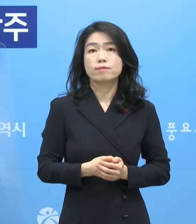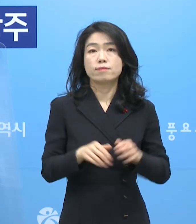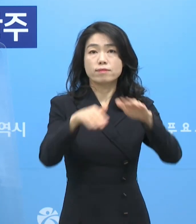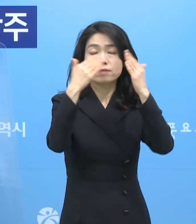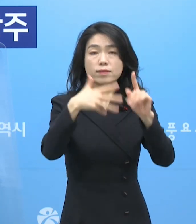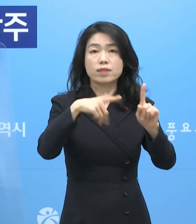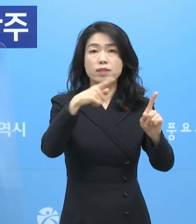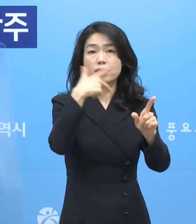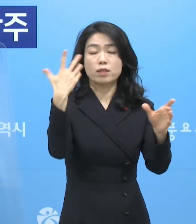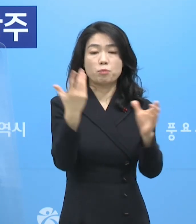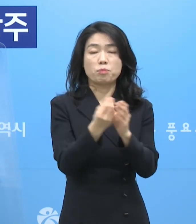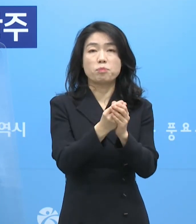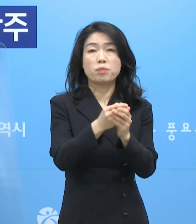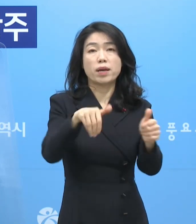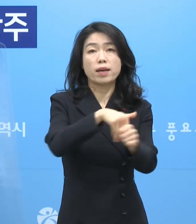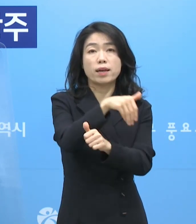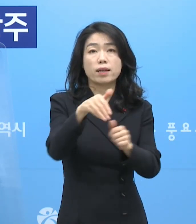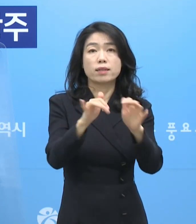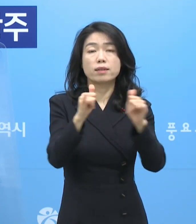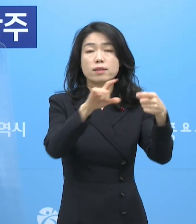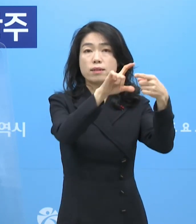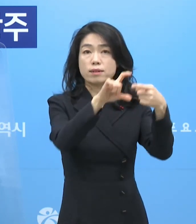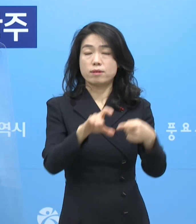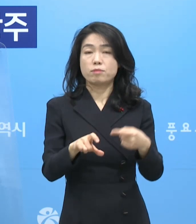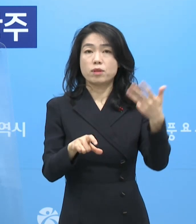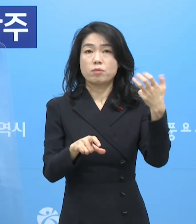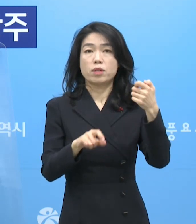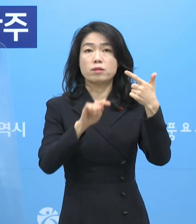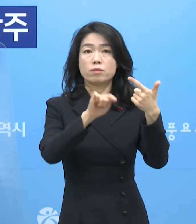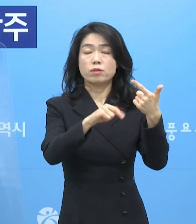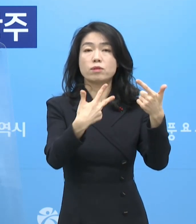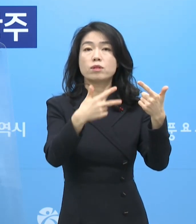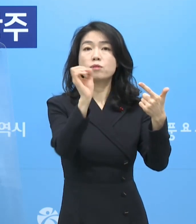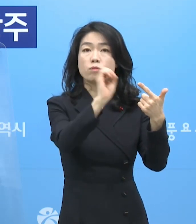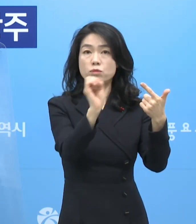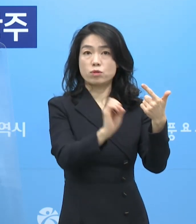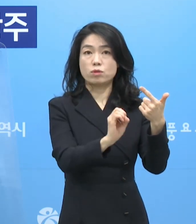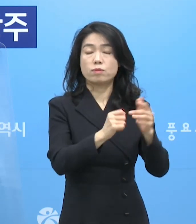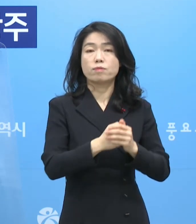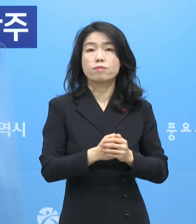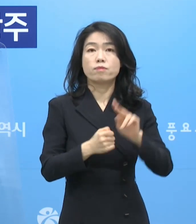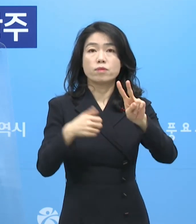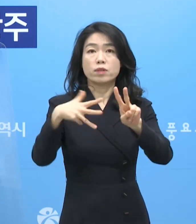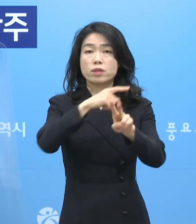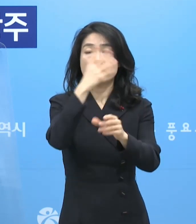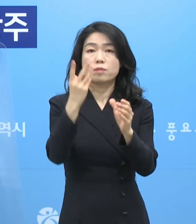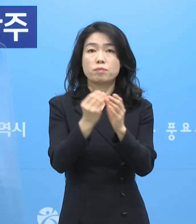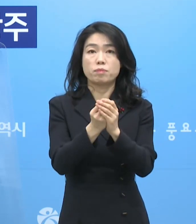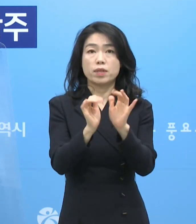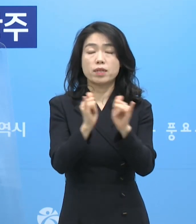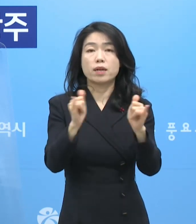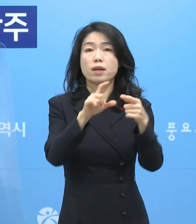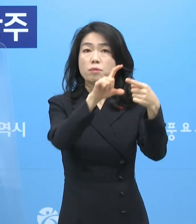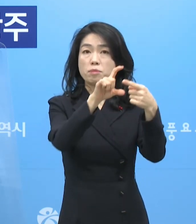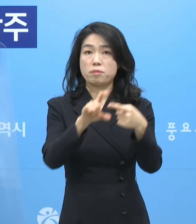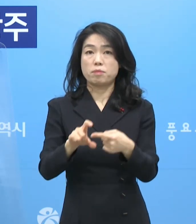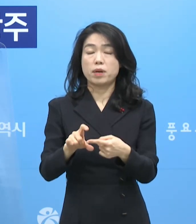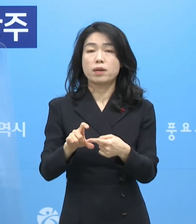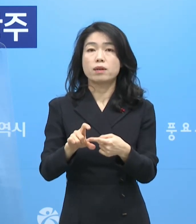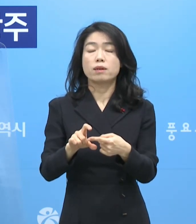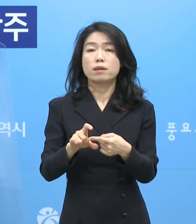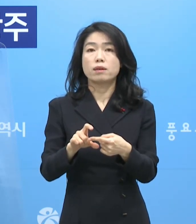전체 1차 접종 완료 현황은 인구 대비 86.7%이며 2차 접종까지 완료하신 분은